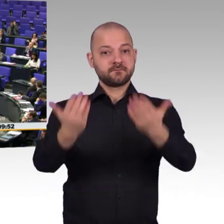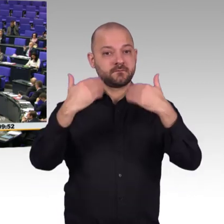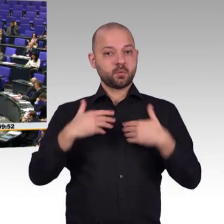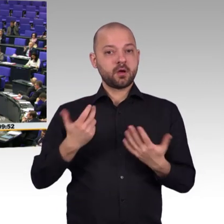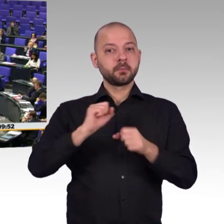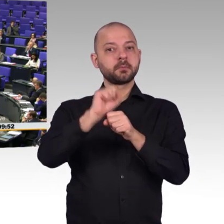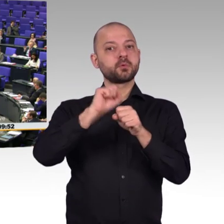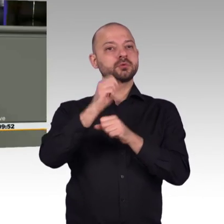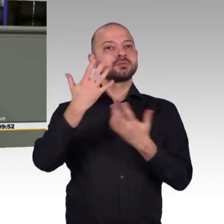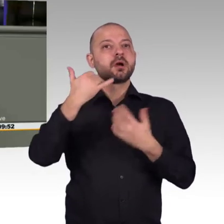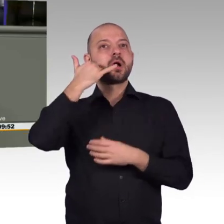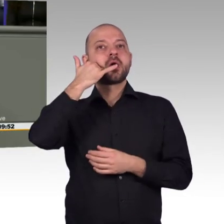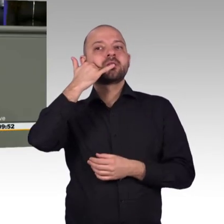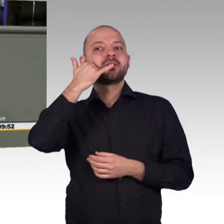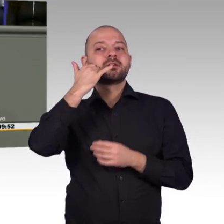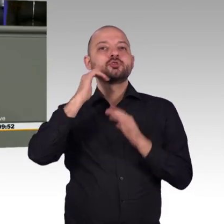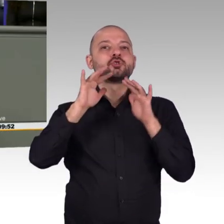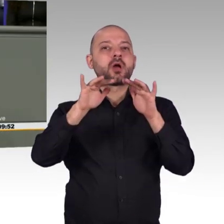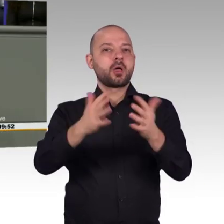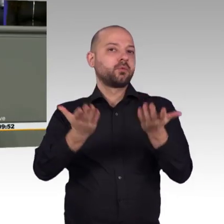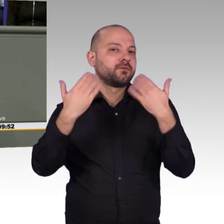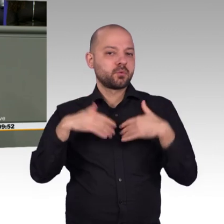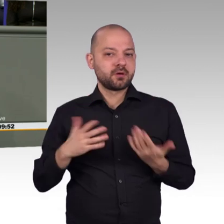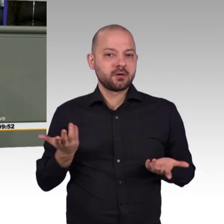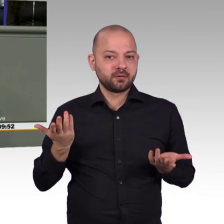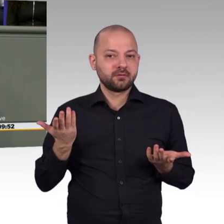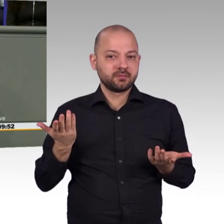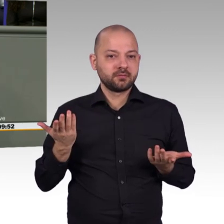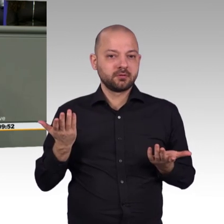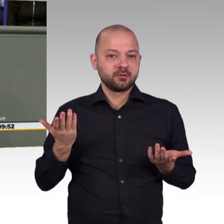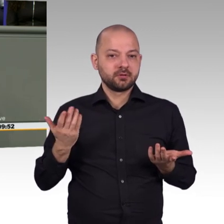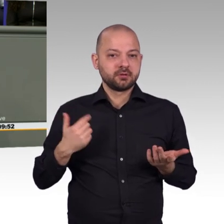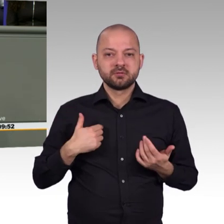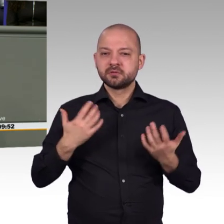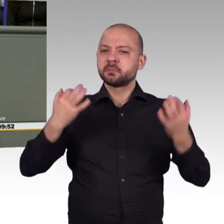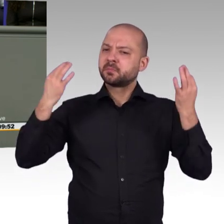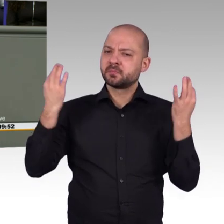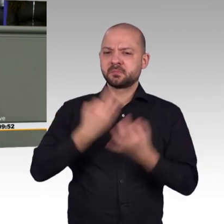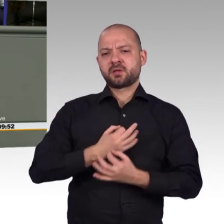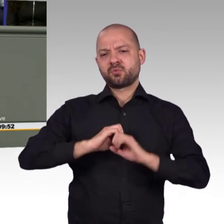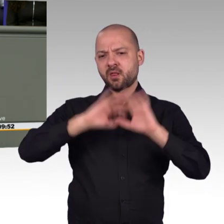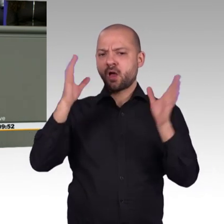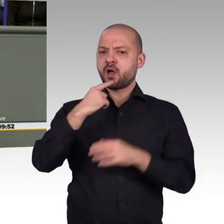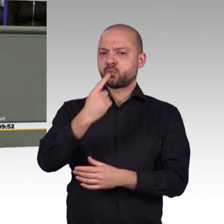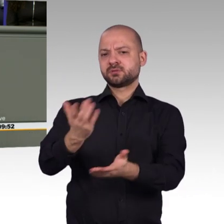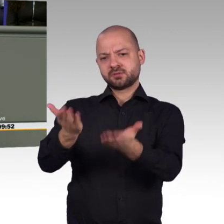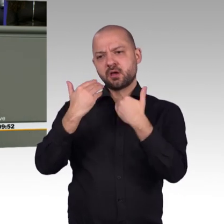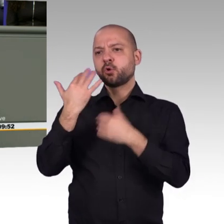Und auch an der Stelle diskutieren wir doch momentan genau den entscheidenden Punkt, was machen wir mit den weißen Flecken,